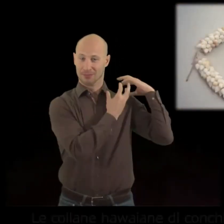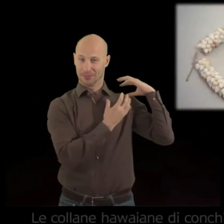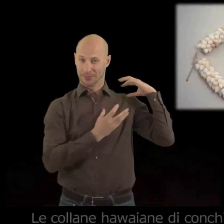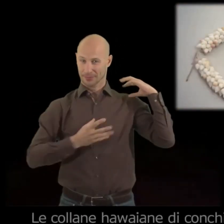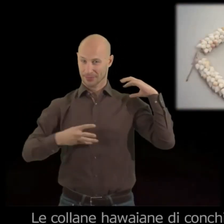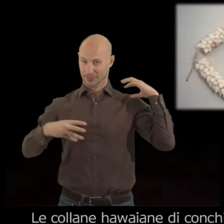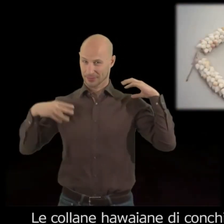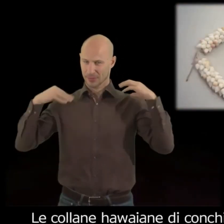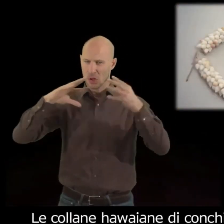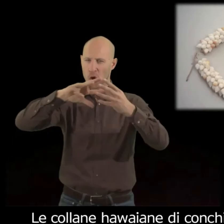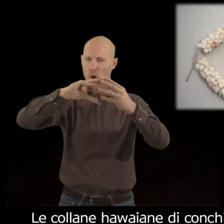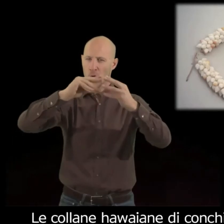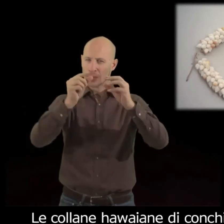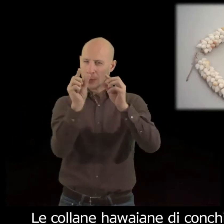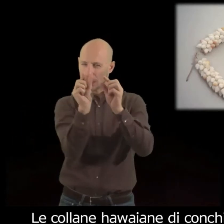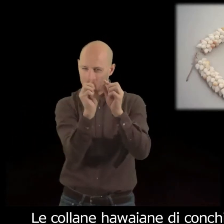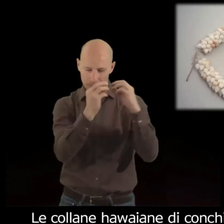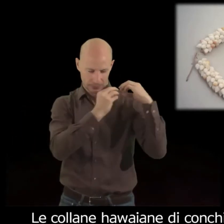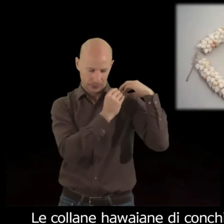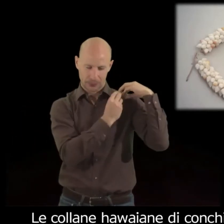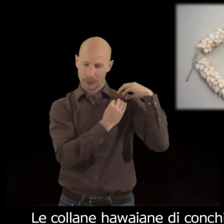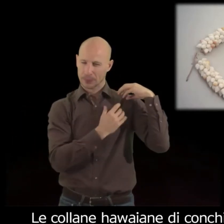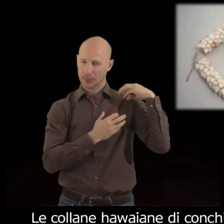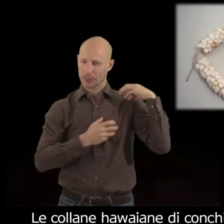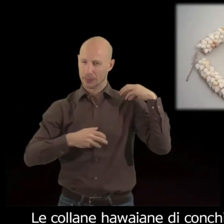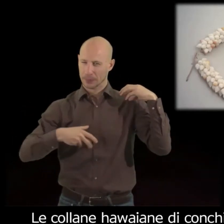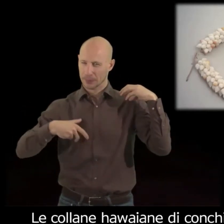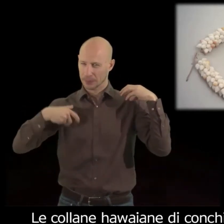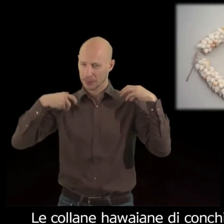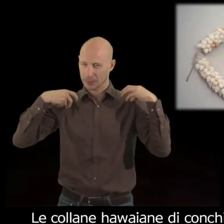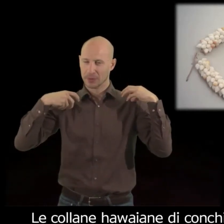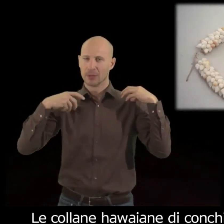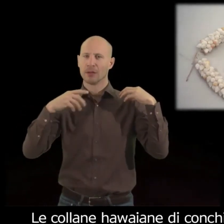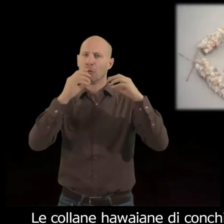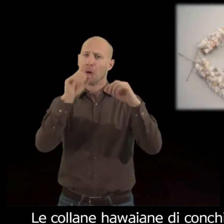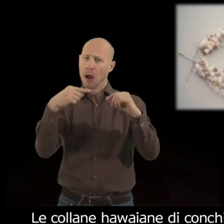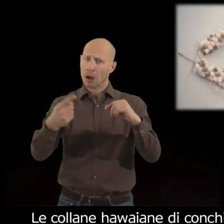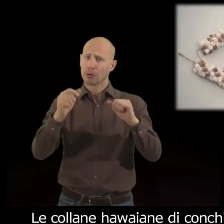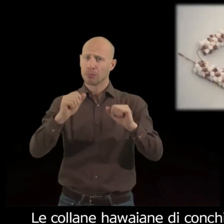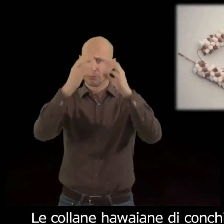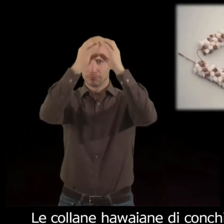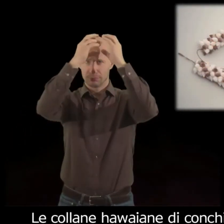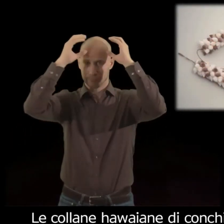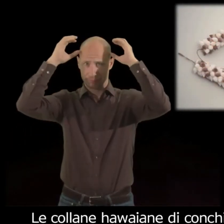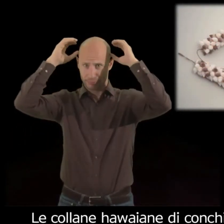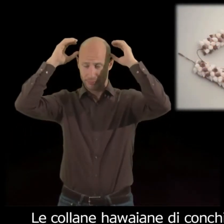Le collane avaiane di conchiglie, usate per il collo, ma anche come diademi o nastri per la testa,